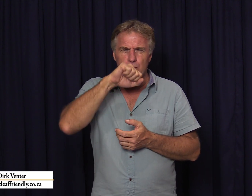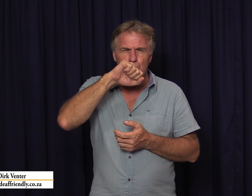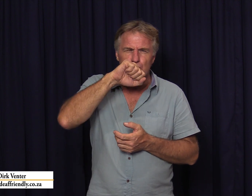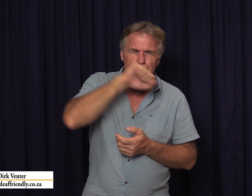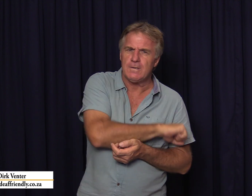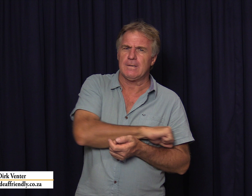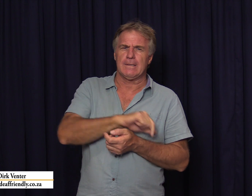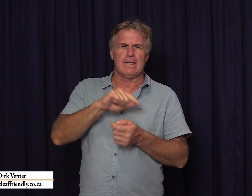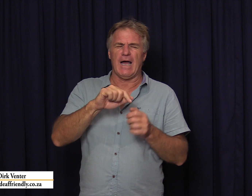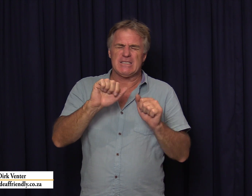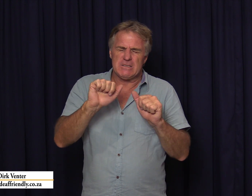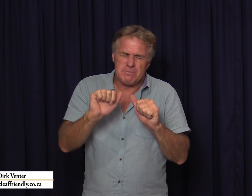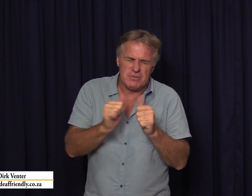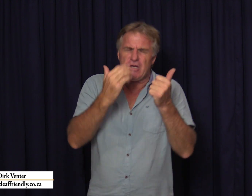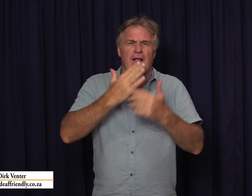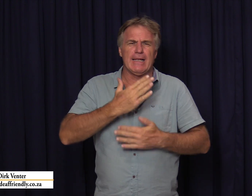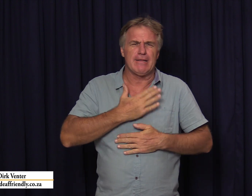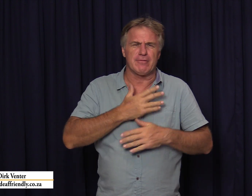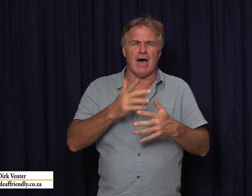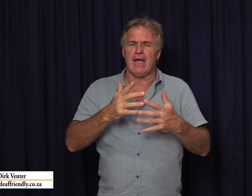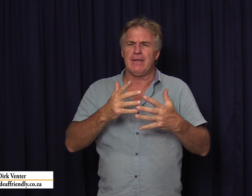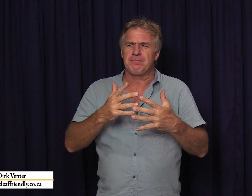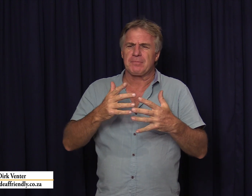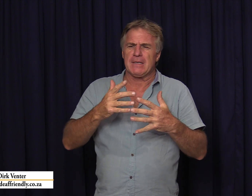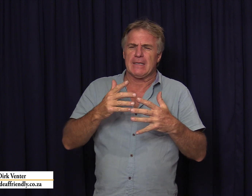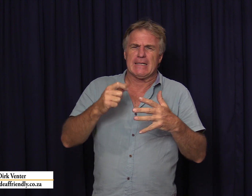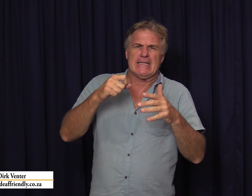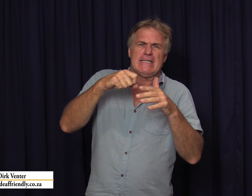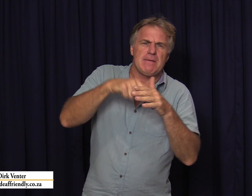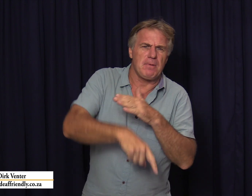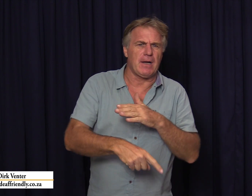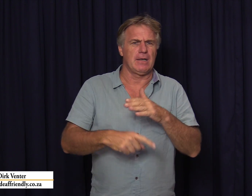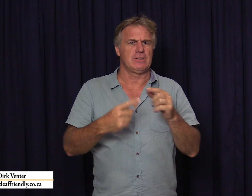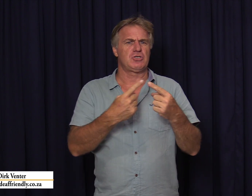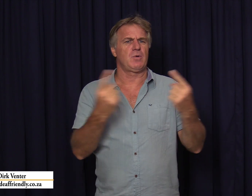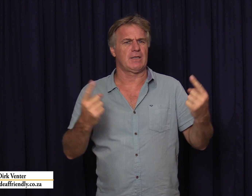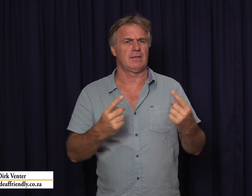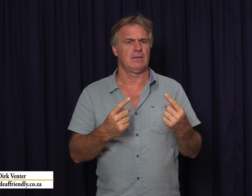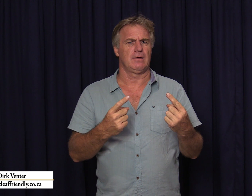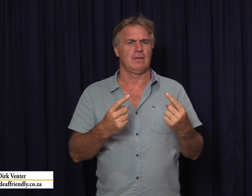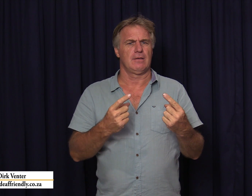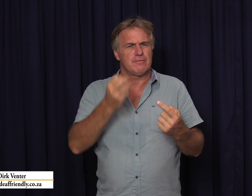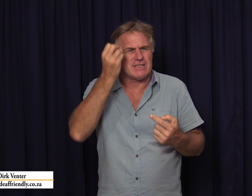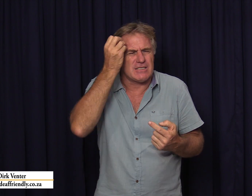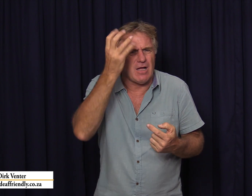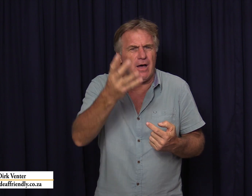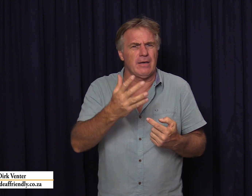die speciaal lief die dieper soort verstaan